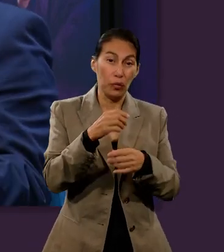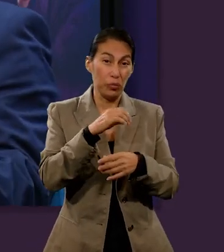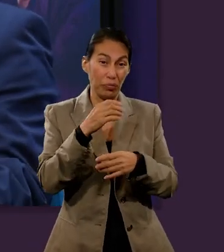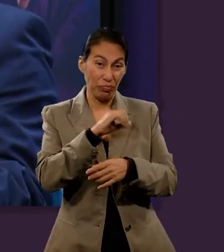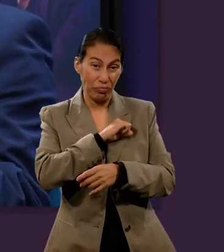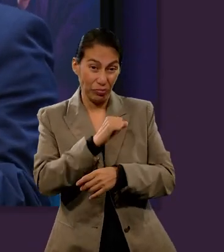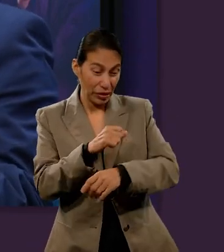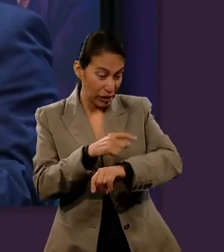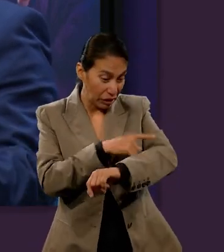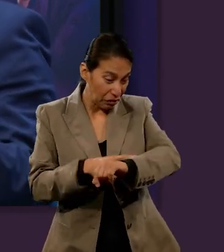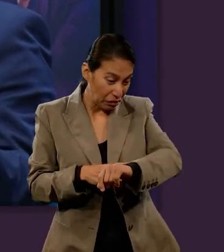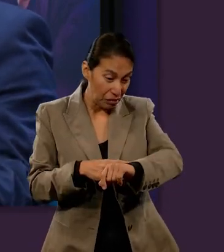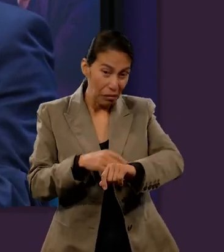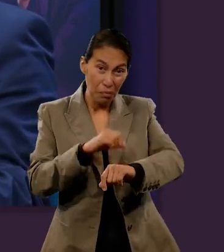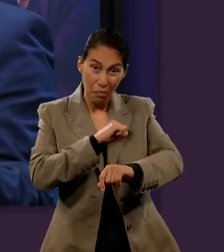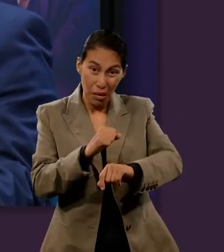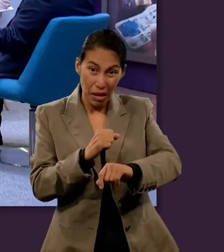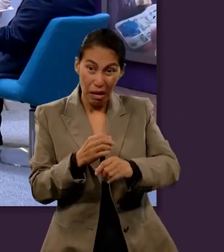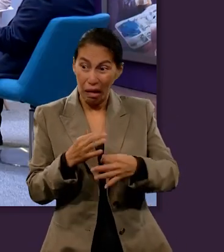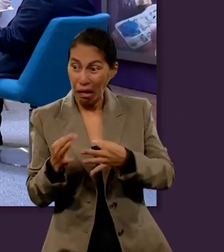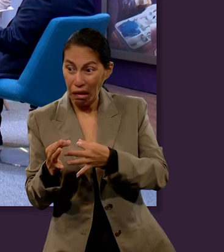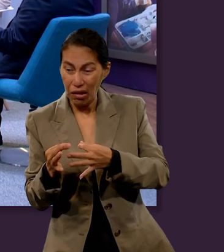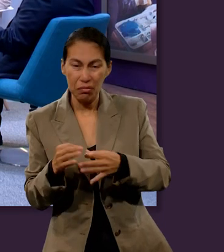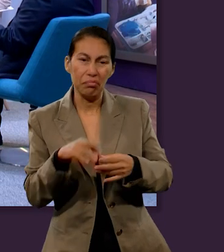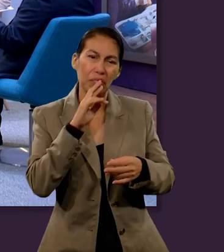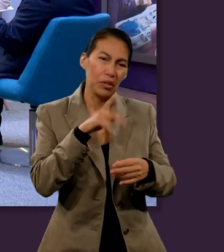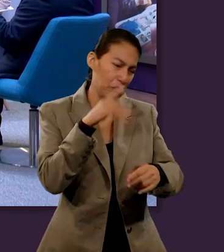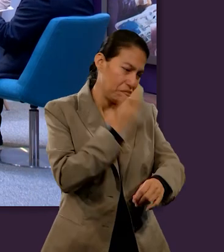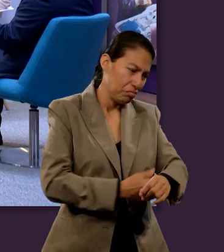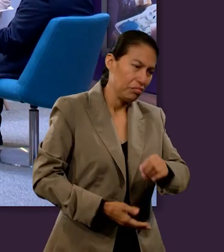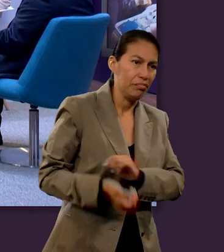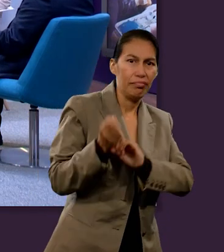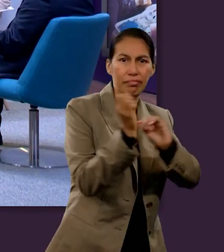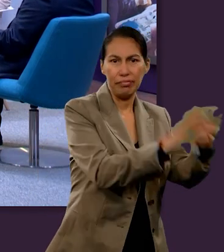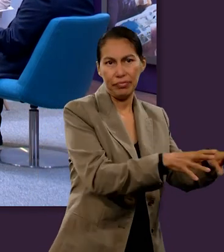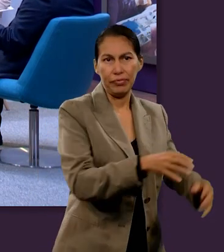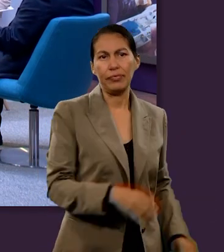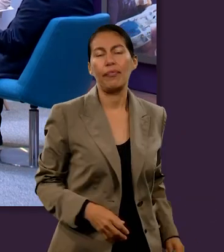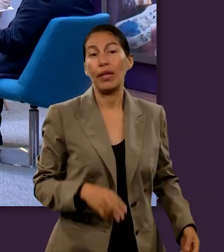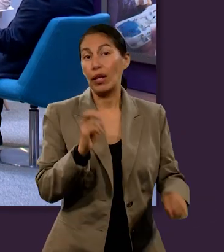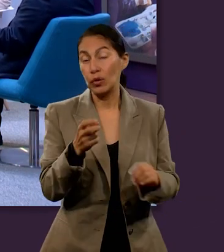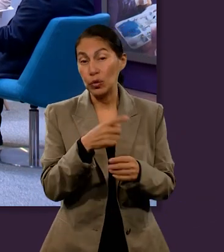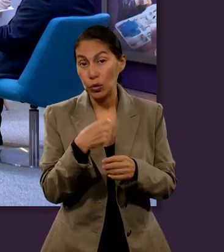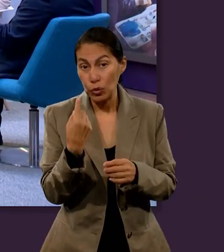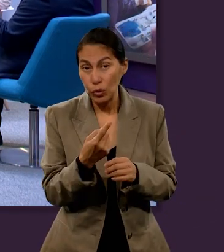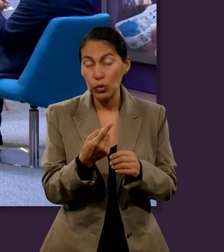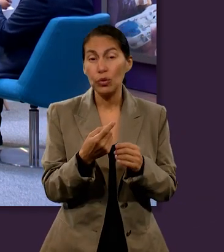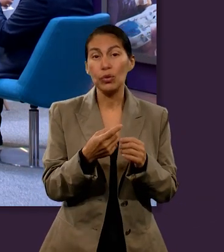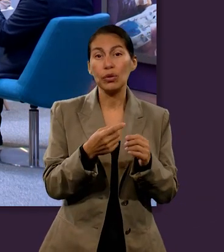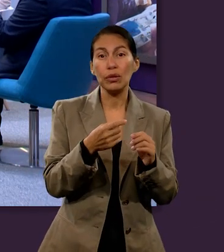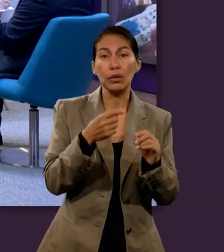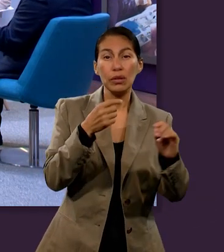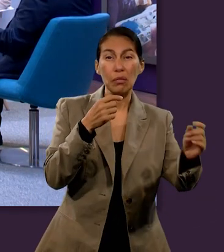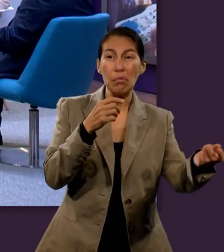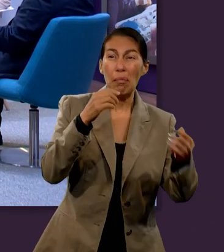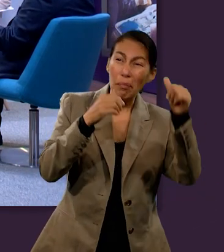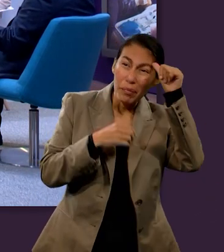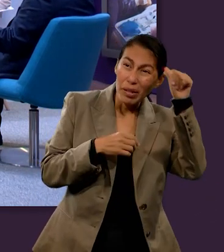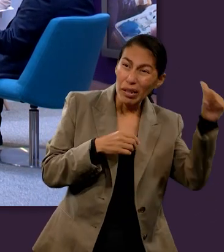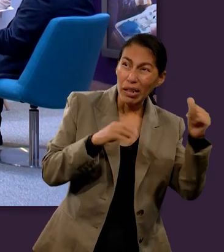metáforas. Entonces, Jesús, para ejemplificar esa idea de que tenemos que alejarnos del pecado,